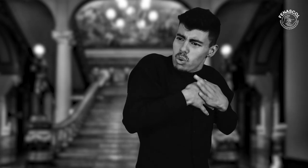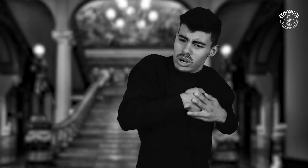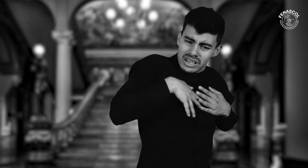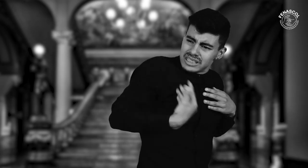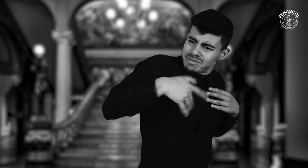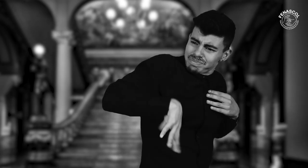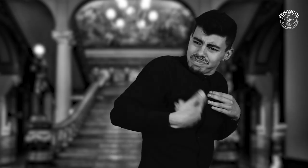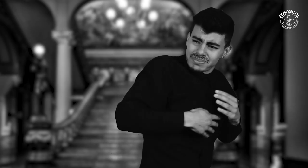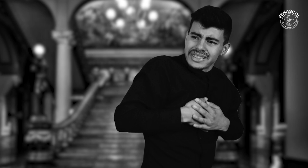¡Au!